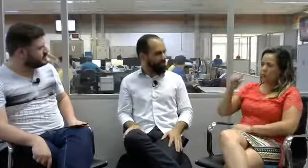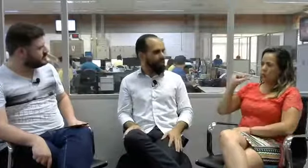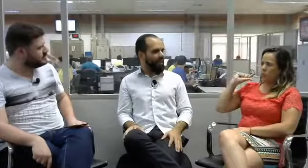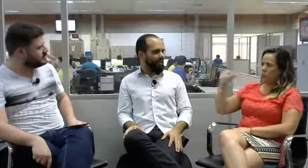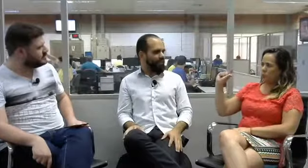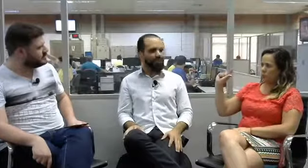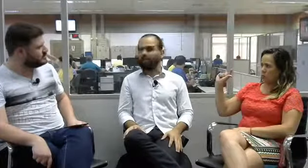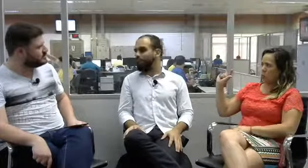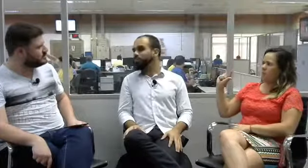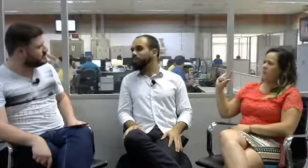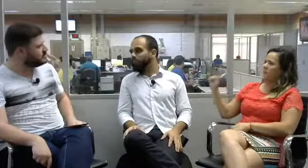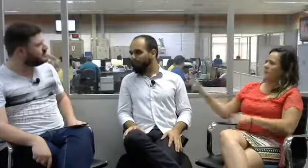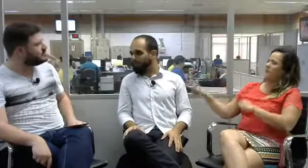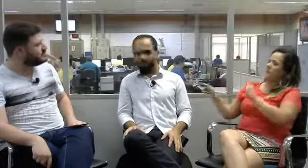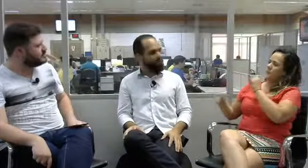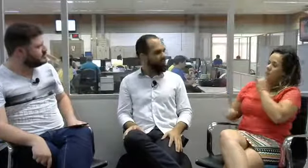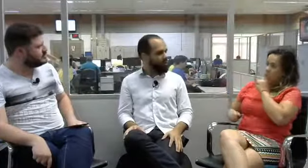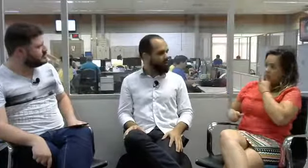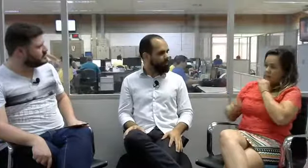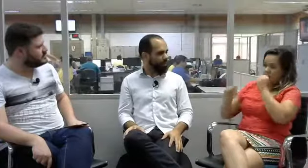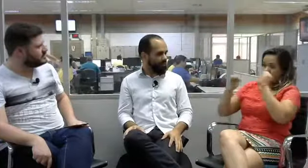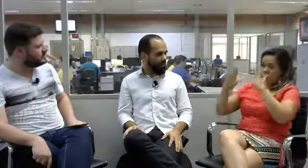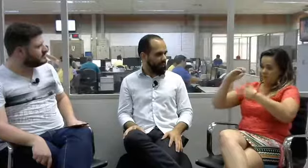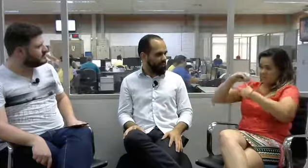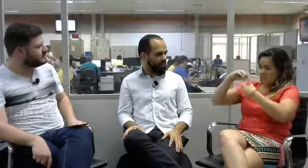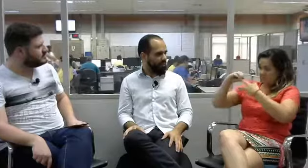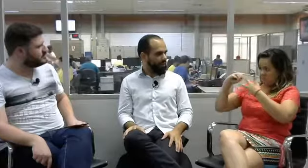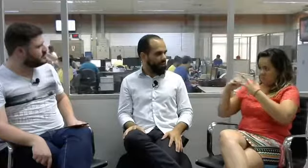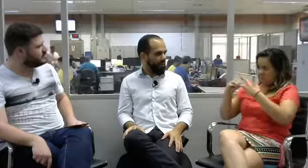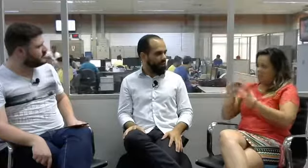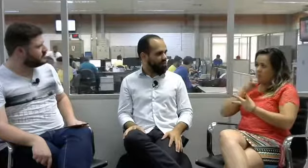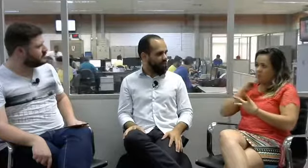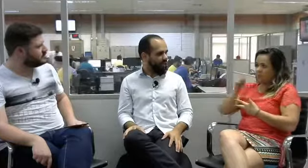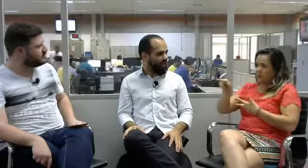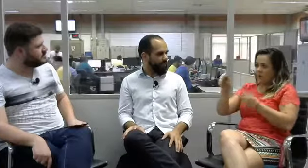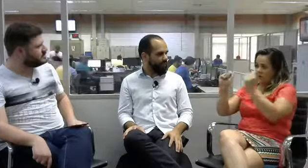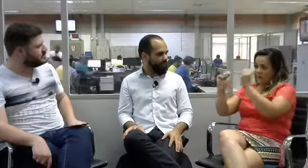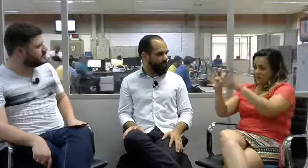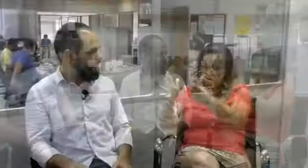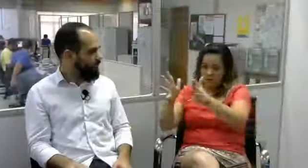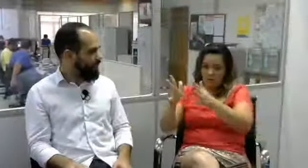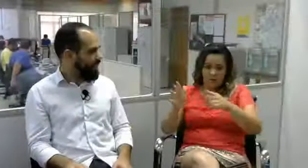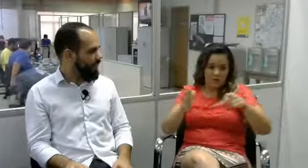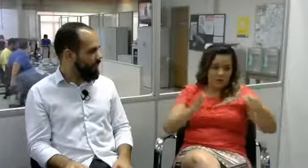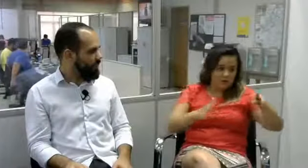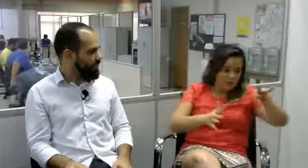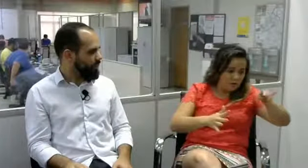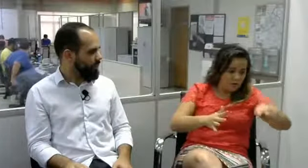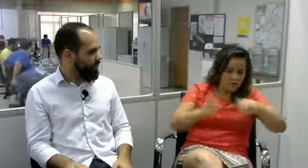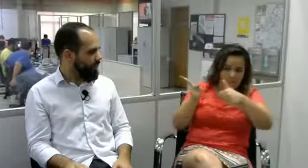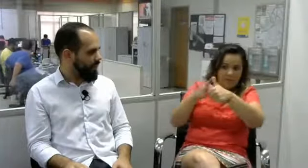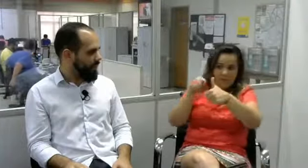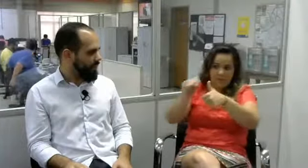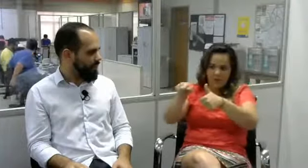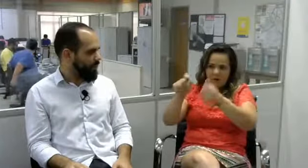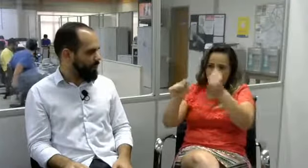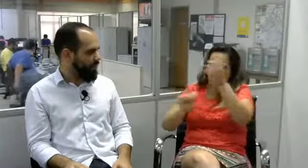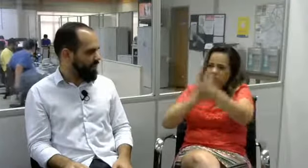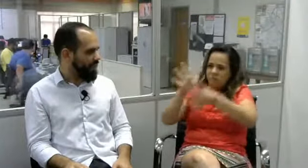Ela disse que não, muito pouco. Por exemplo, lá no Enem, quando eu vejo a prova em língua de